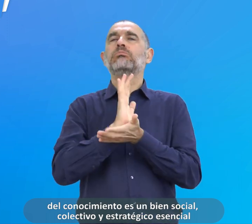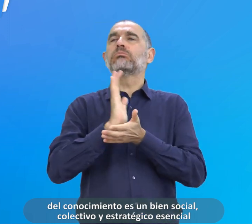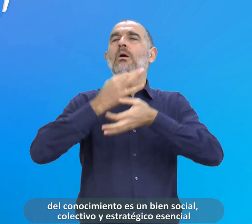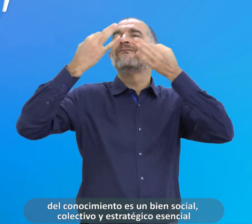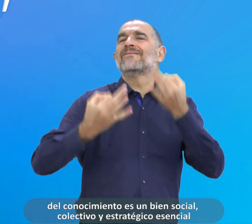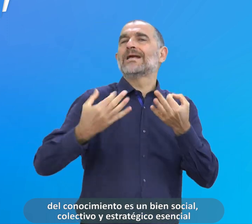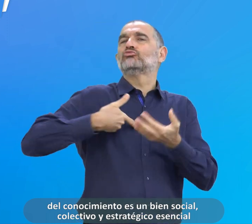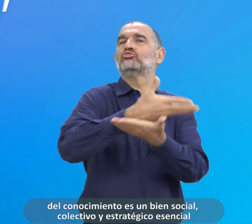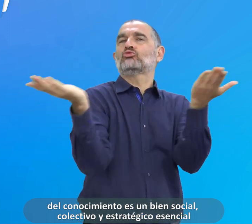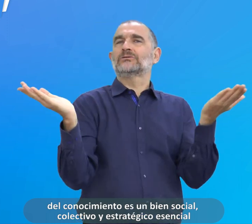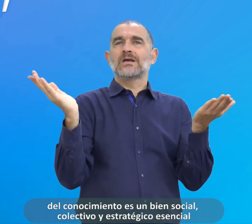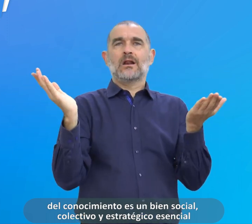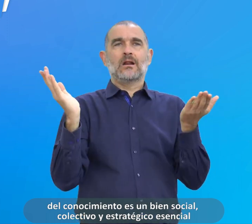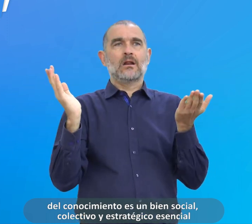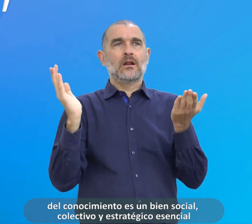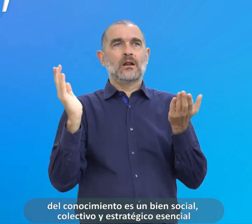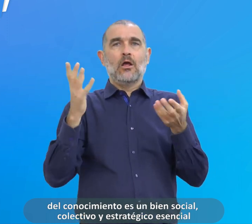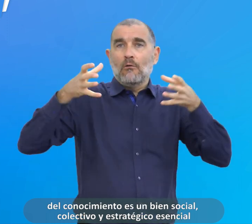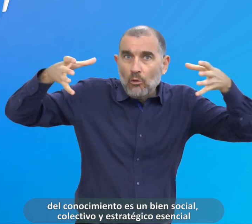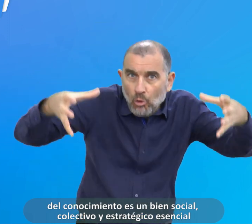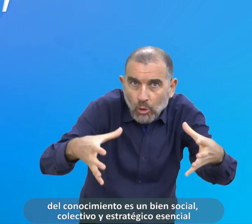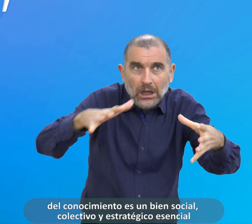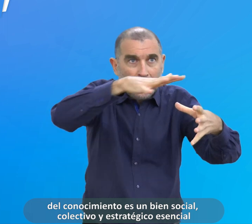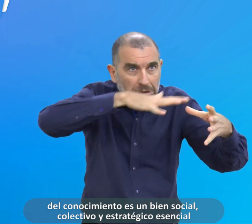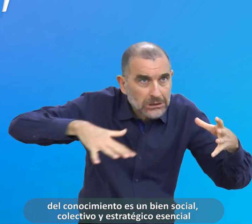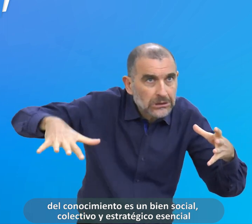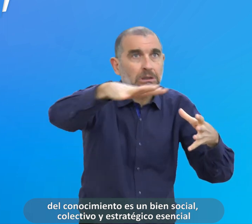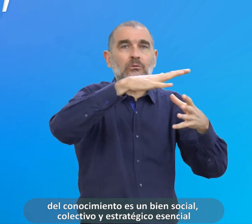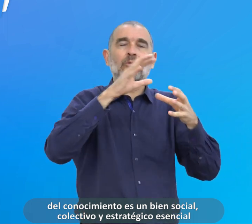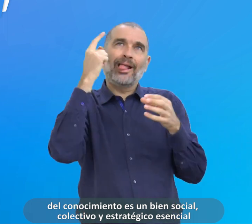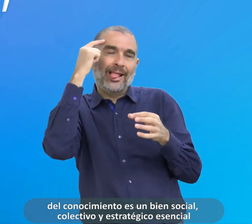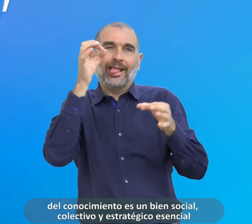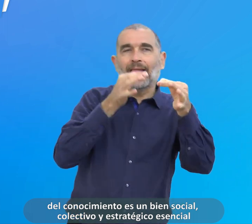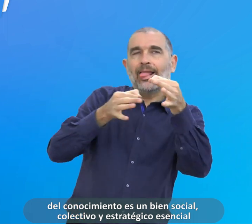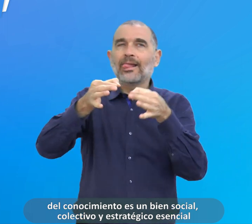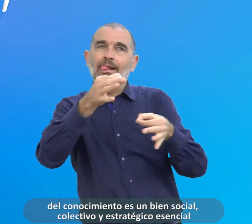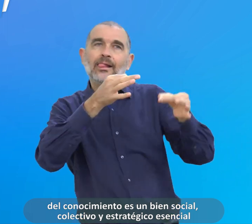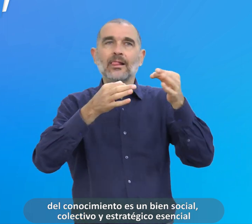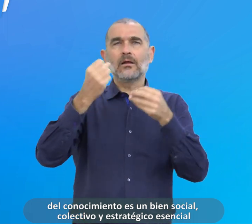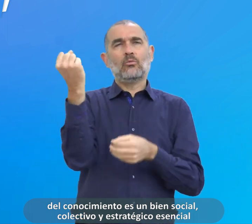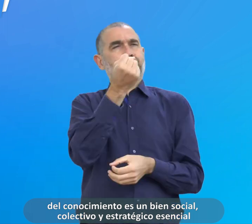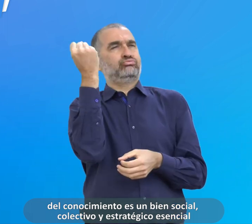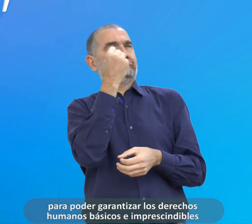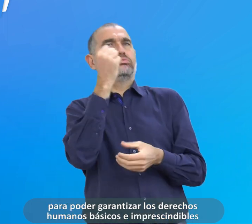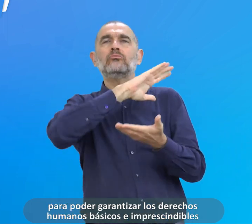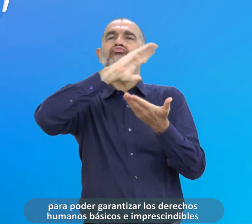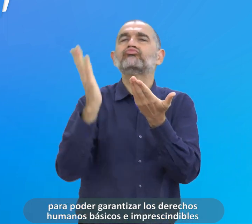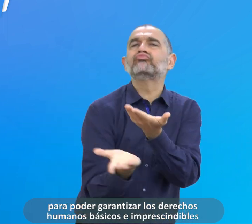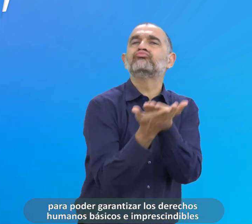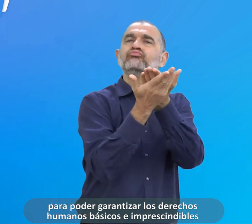democratización del conocimiento es un bien social colectivo y estratégico